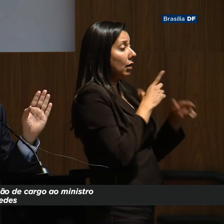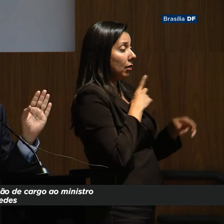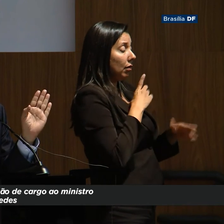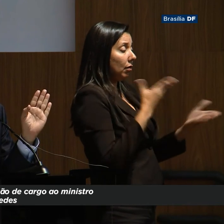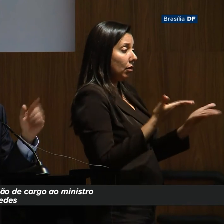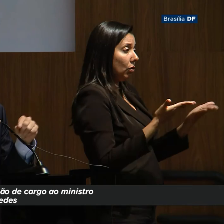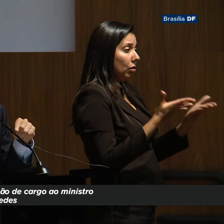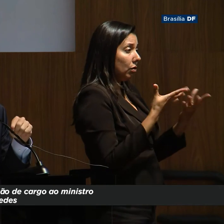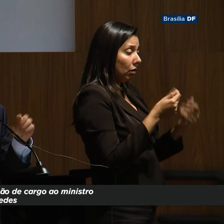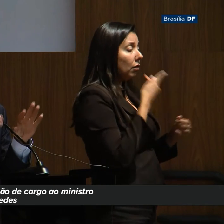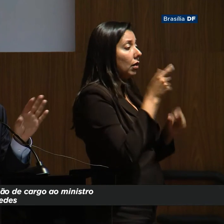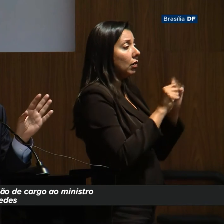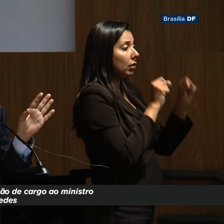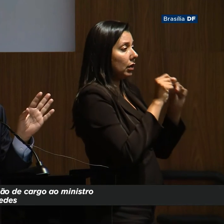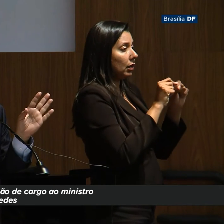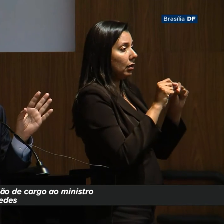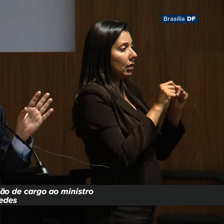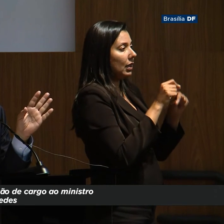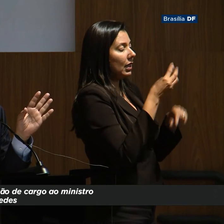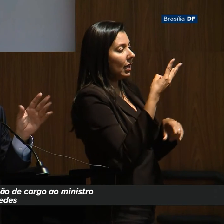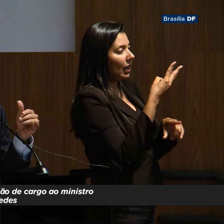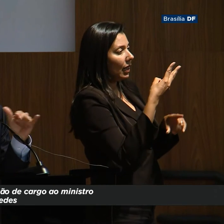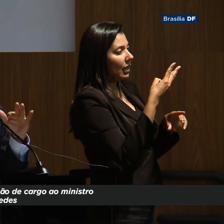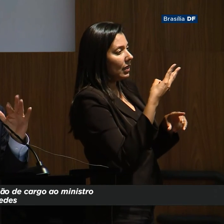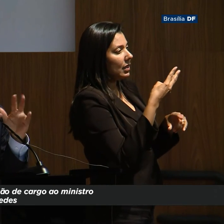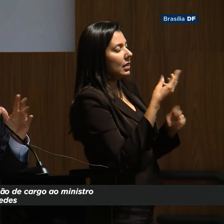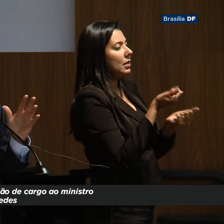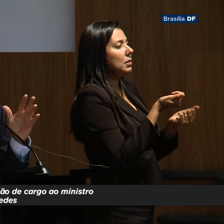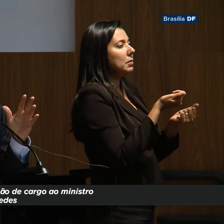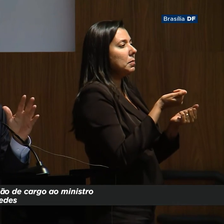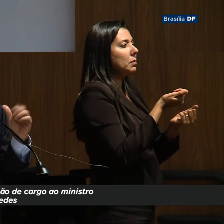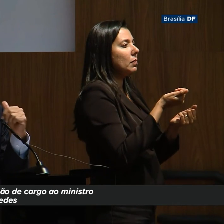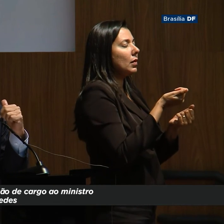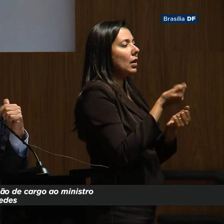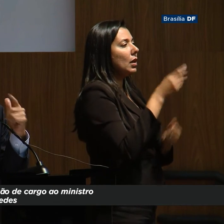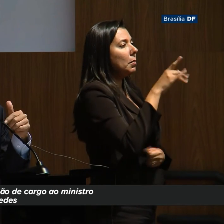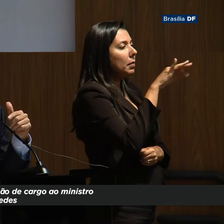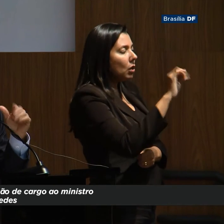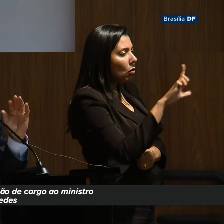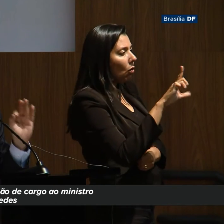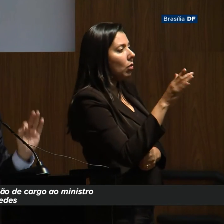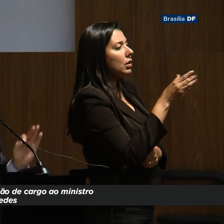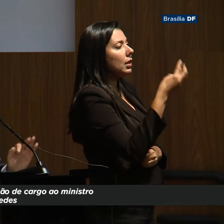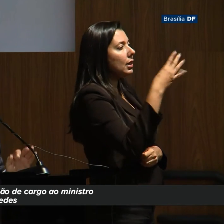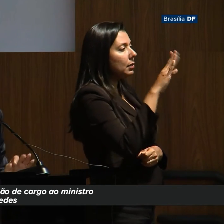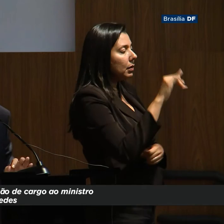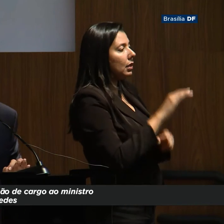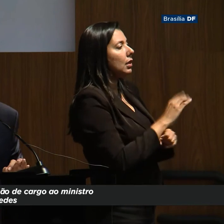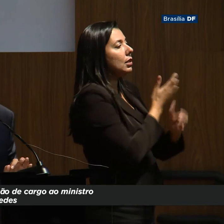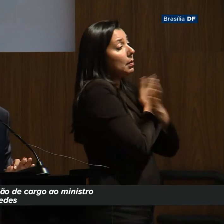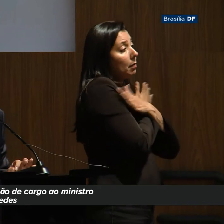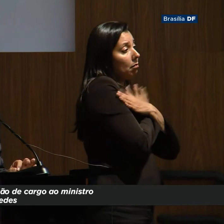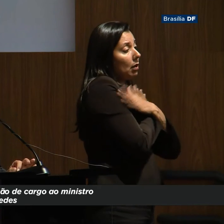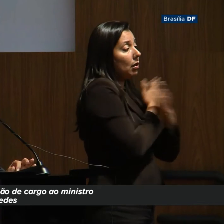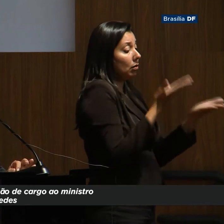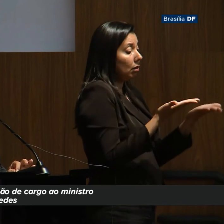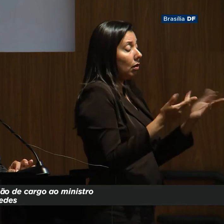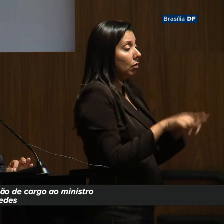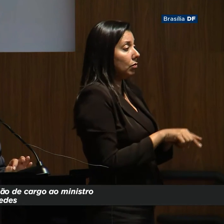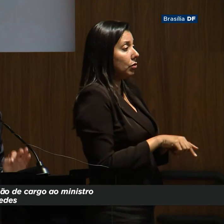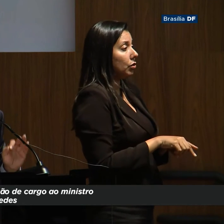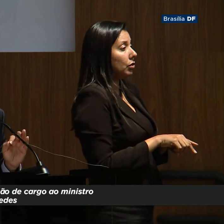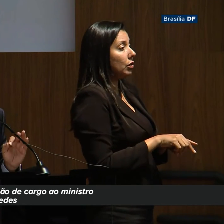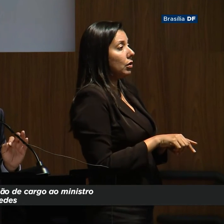eu vou dizer, fala-se muito aqui de 13 milhões de desempregados, 12 milhões de desempregados, então, eu prefiro inverter, não vou dizer 40 milhões de desempregados, vou falar o seguinte,